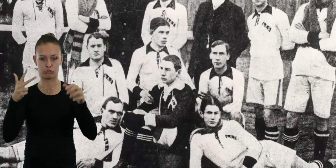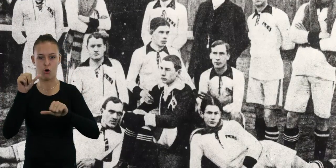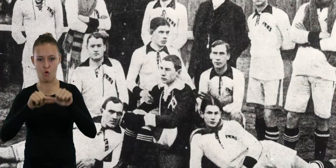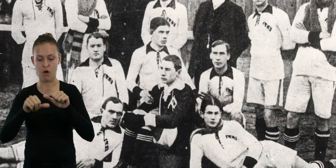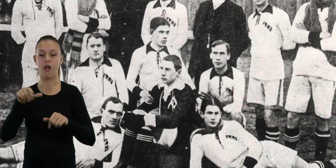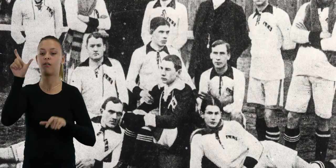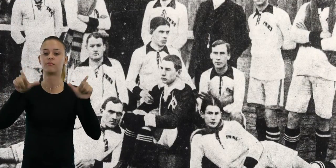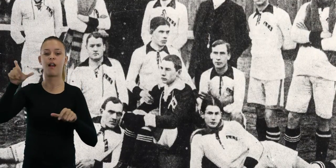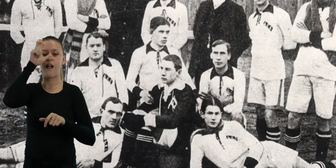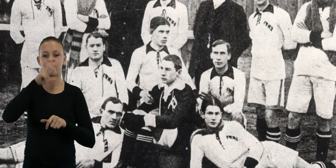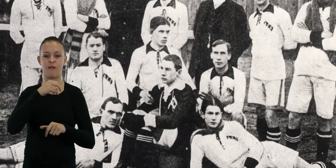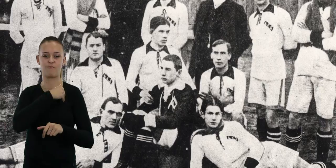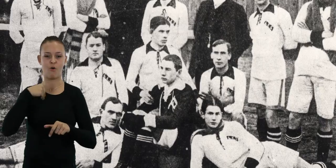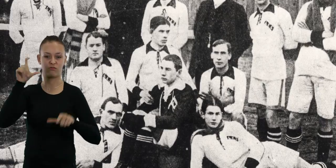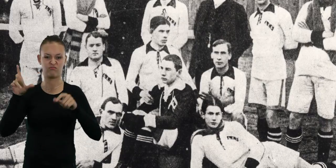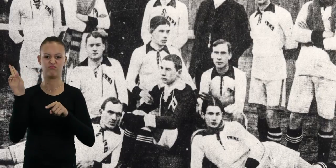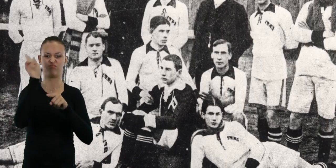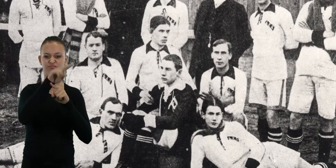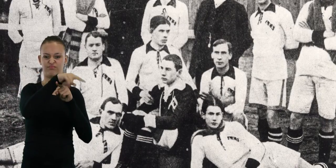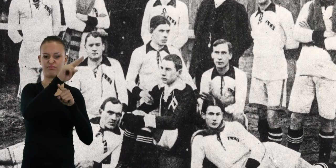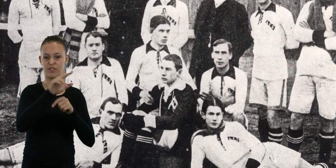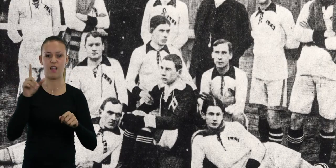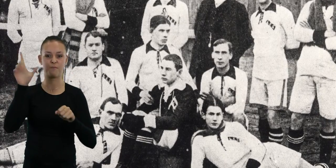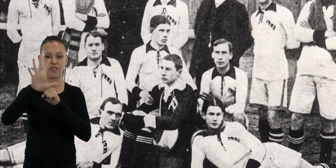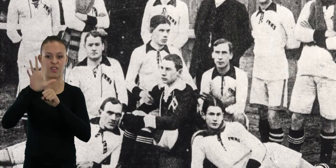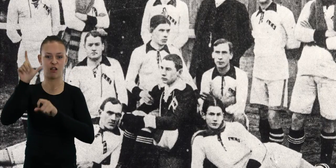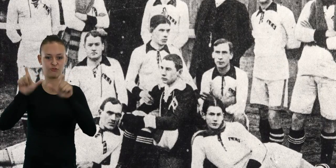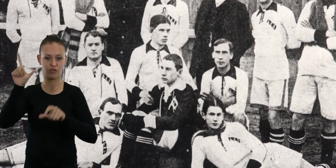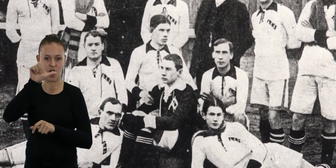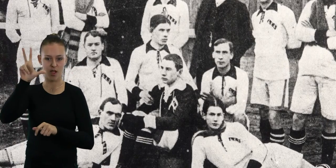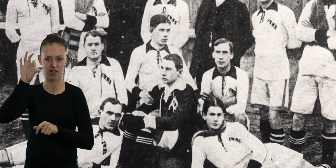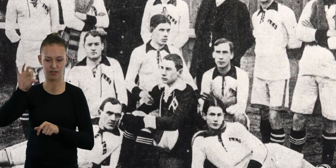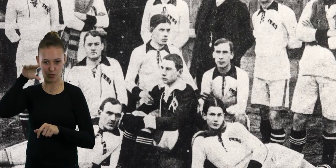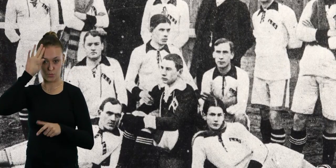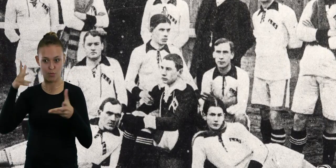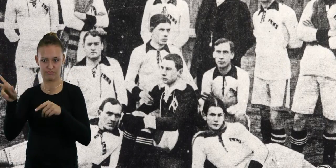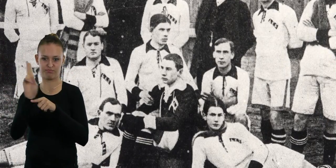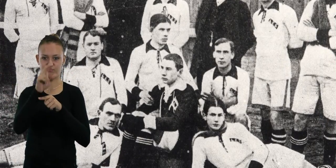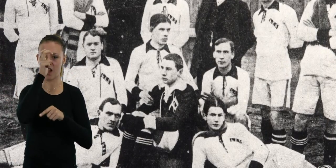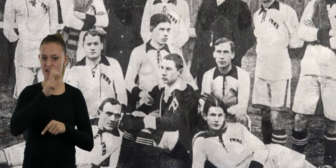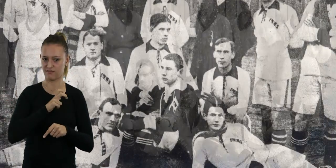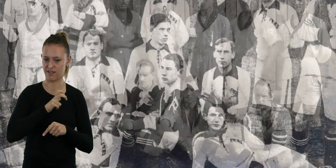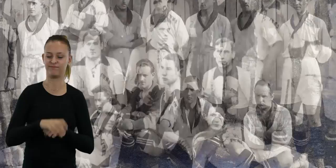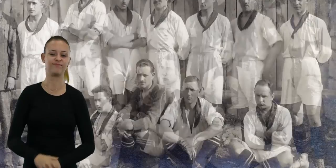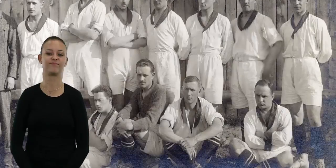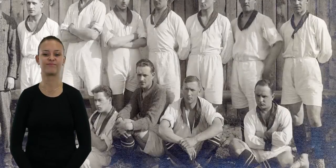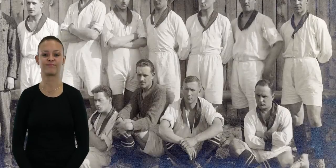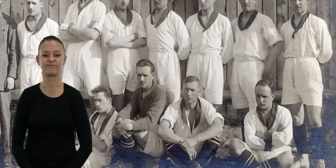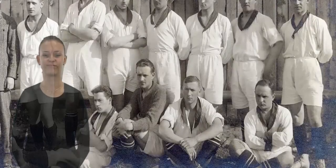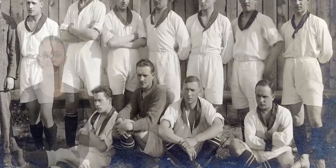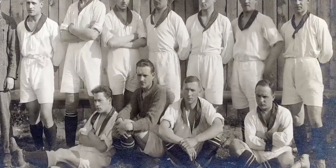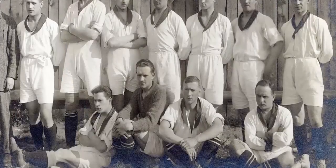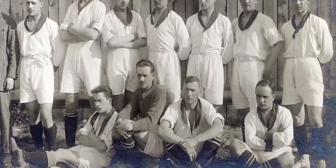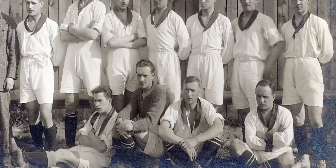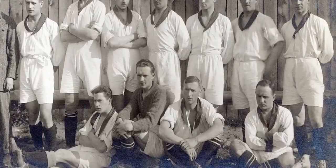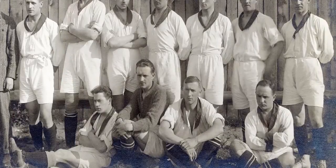piłkarskiej ligi w Polsce w 1927 roku, grając w niej nieprzerwanie do 1938 roku.